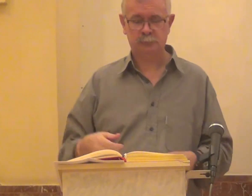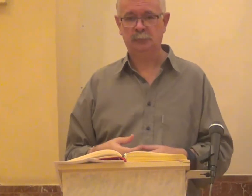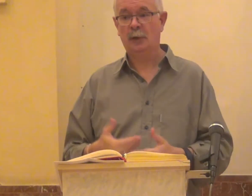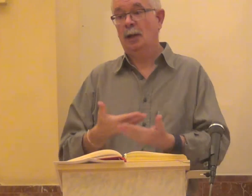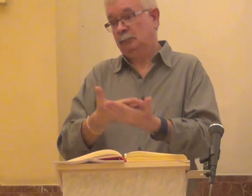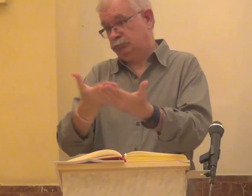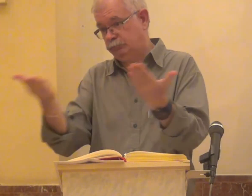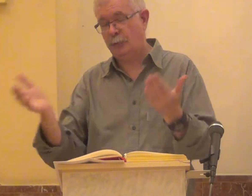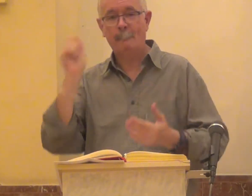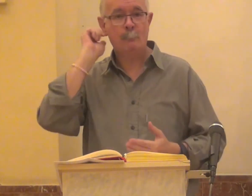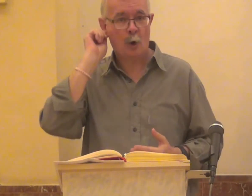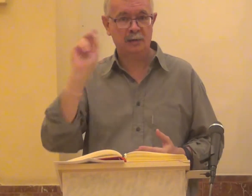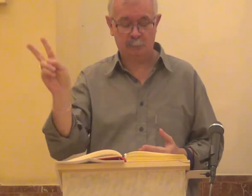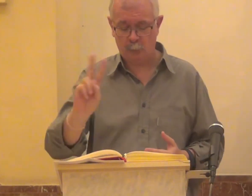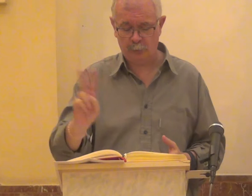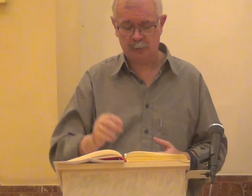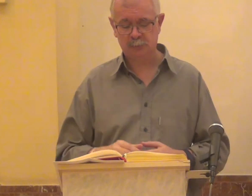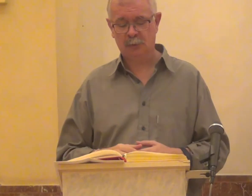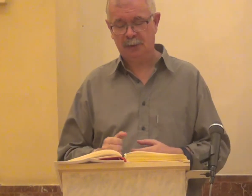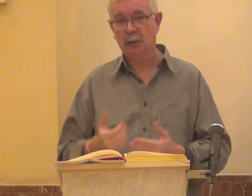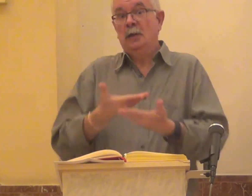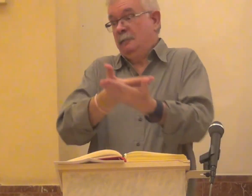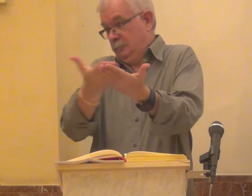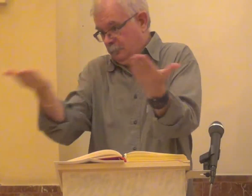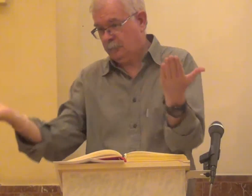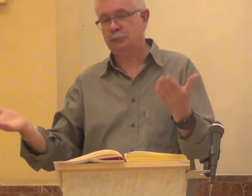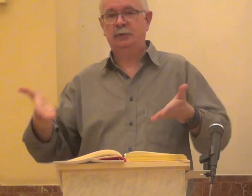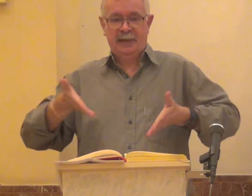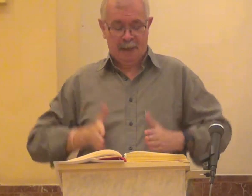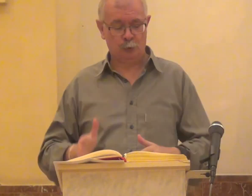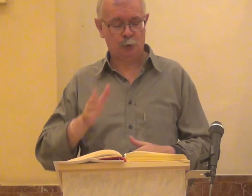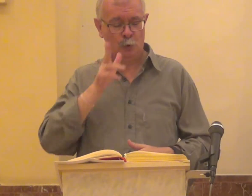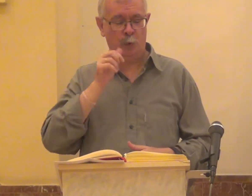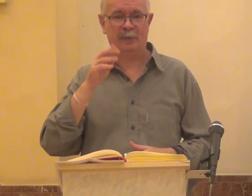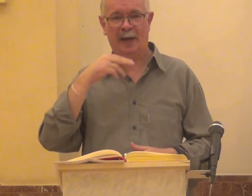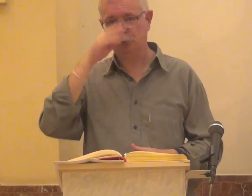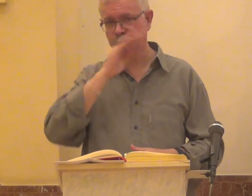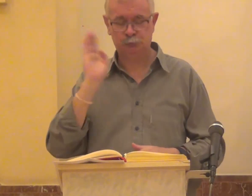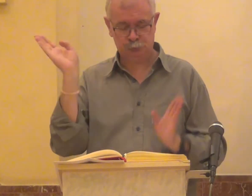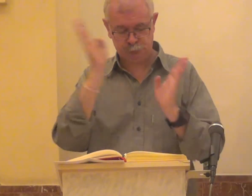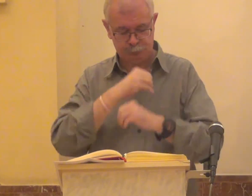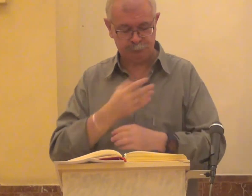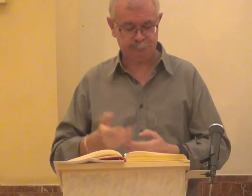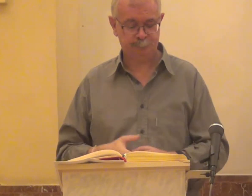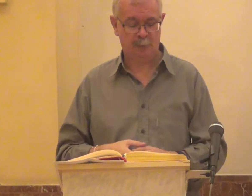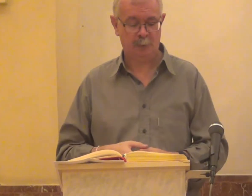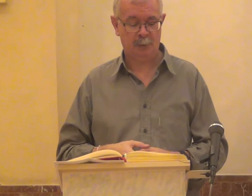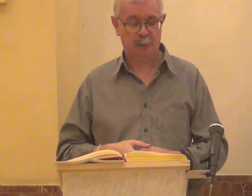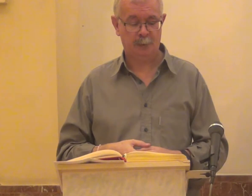espada dejando a vuestras mujeres viudas y a vuestros hijos huérfanos